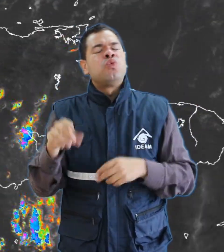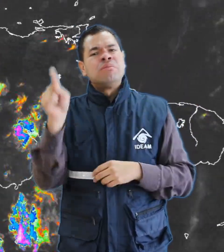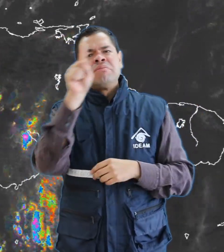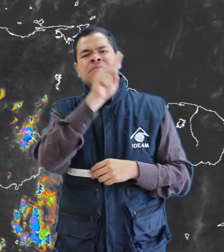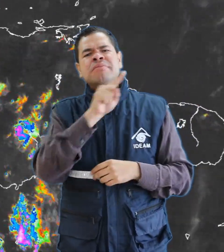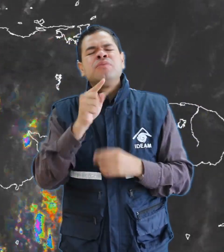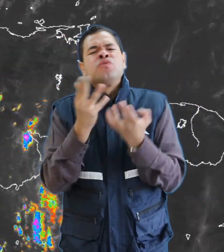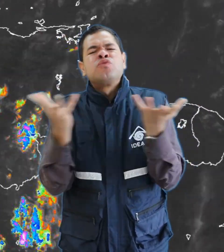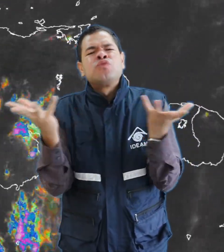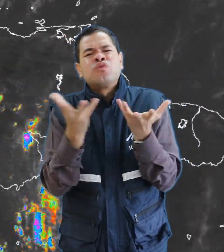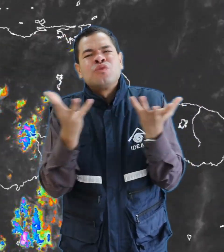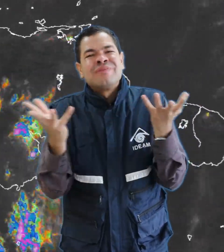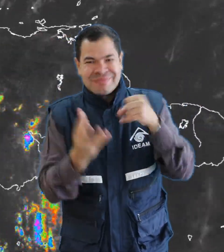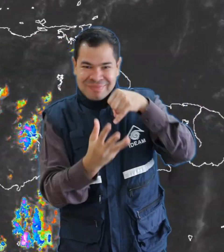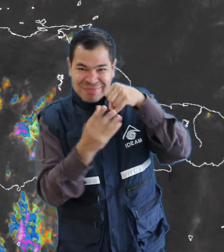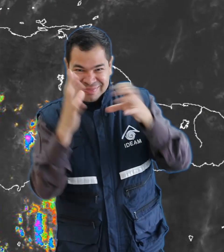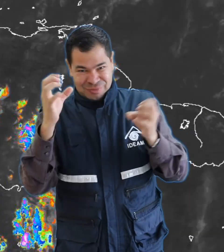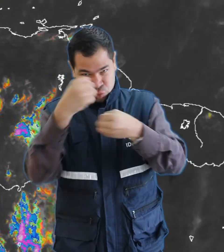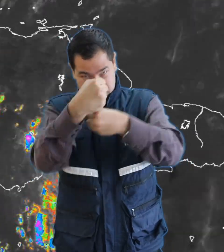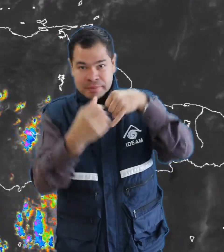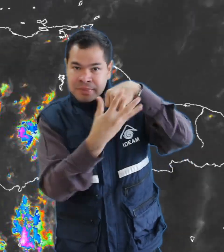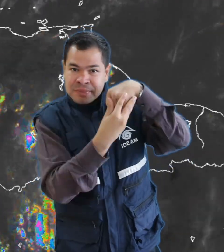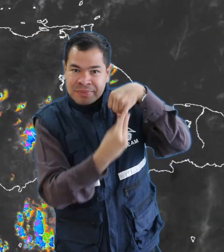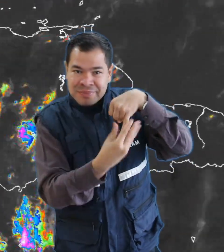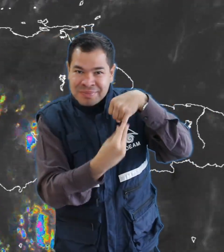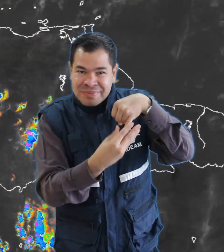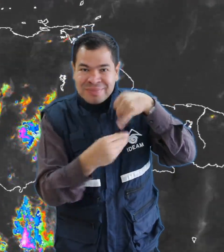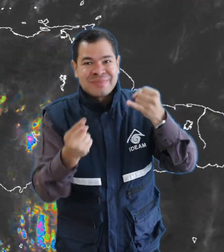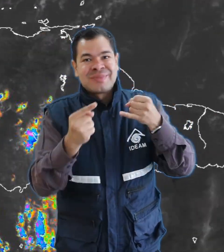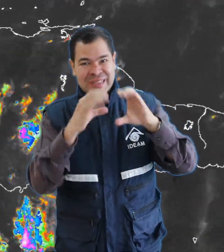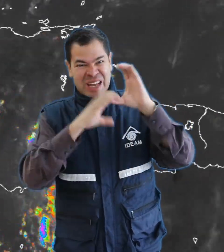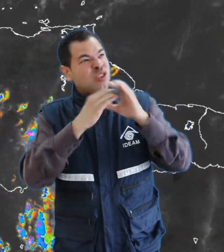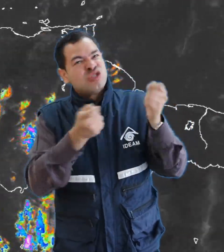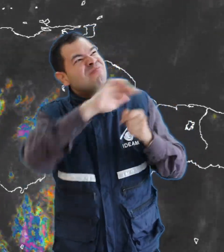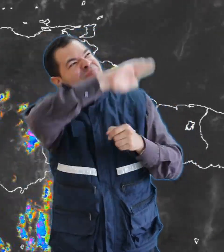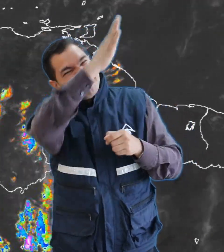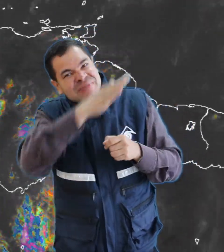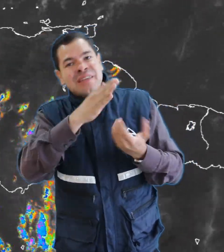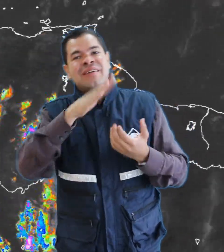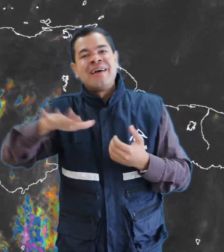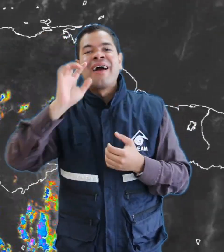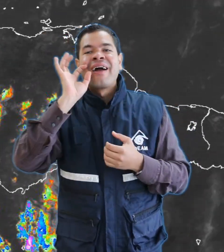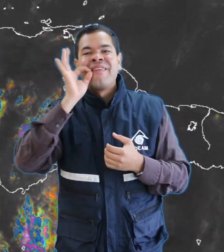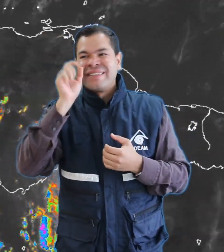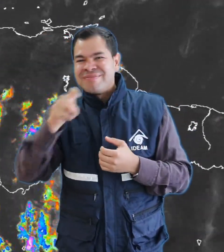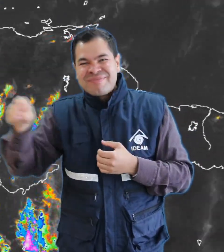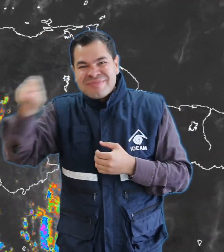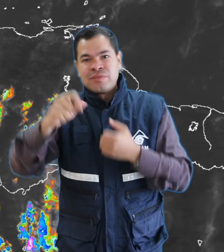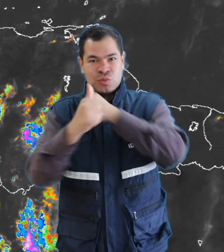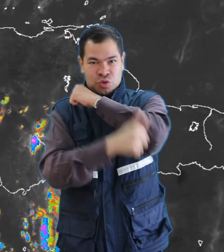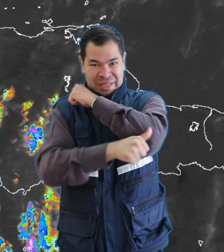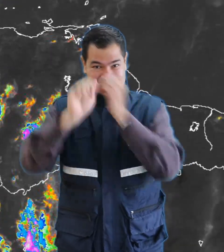eléctricas, en zonas de Baupés, Guainía, Macizo Colombiano, Eje Cafetero, Centro de